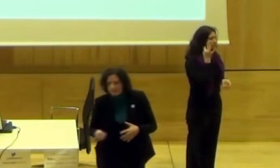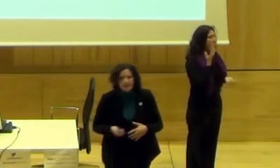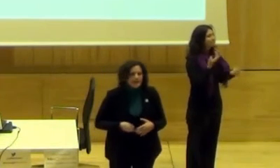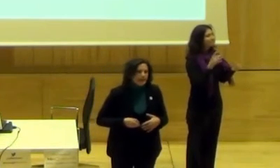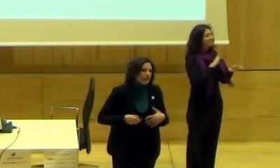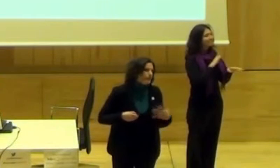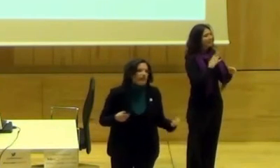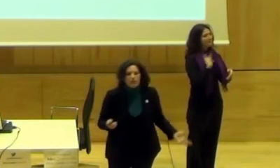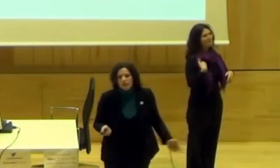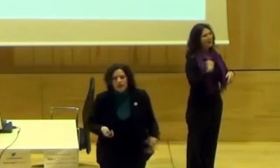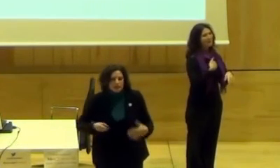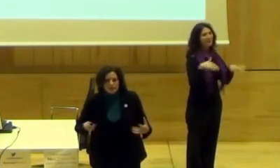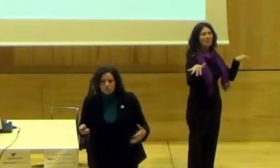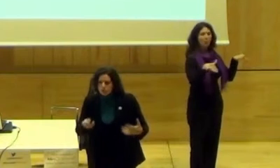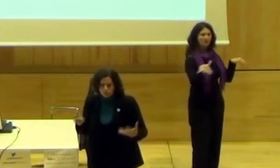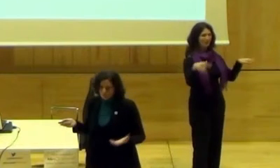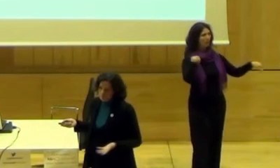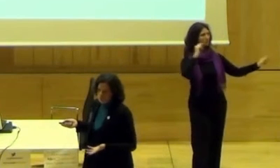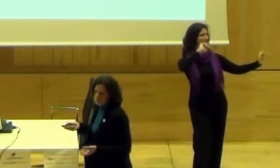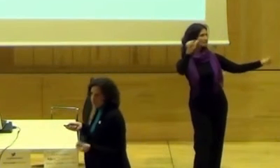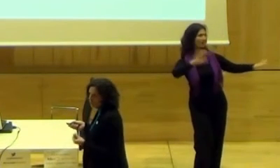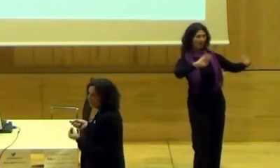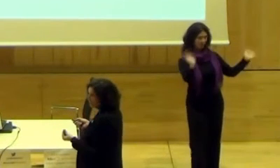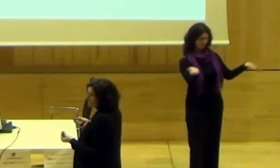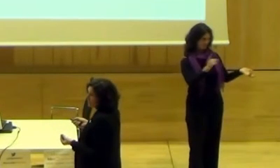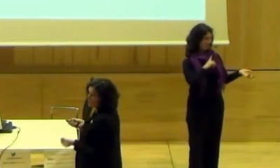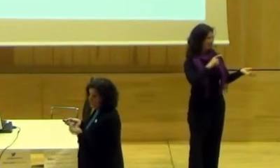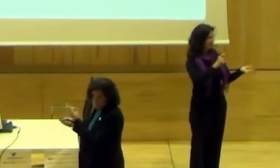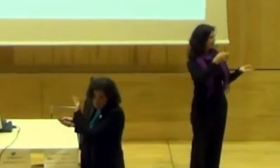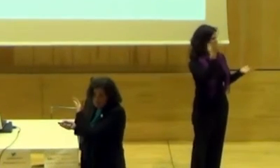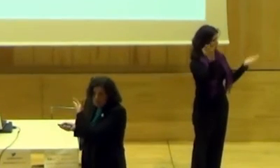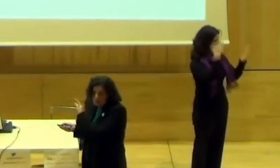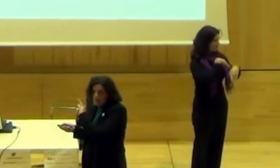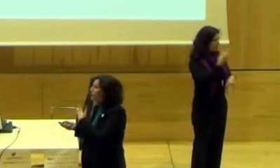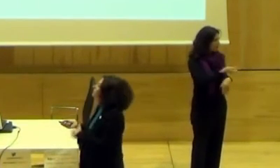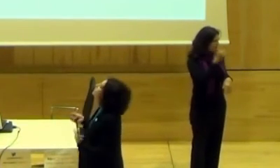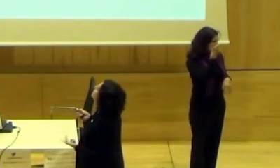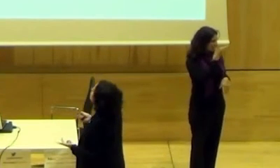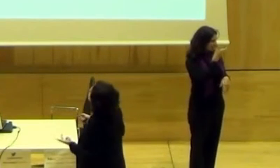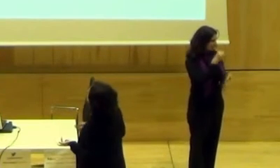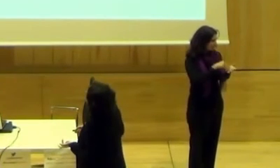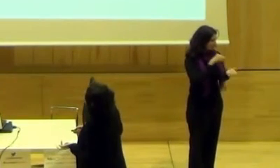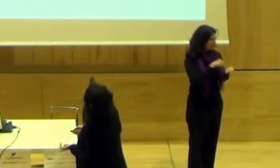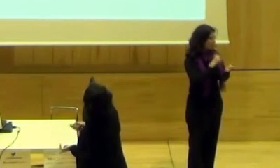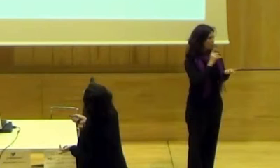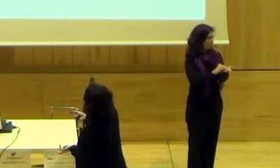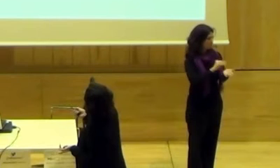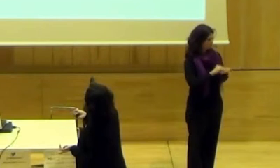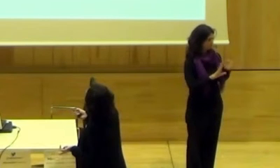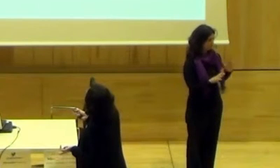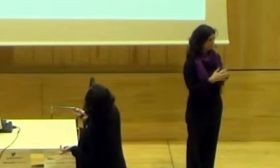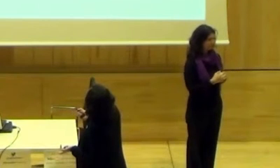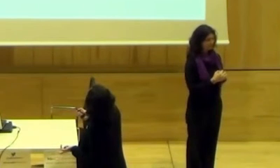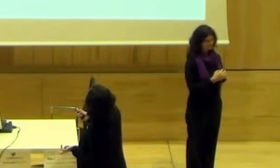personas de musas, de inspiradoras, de... pocas veces, y como he visto ya los ejemplos, como autora.